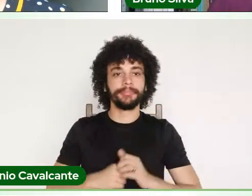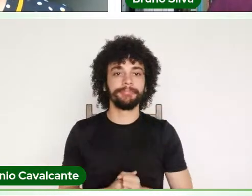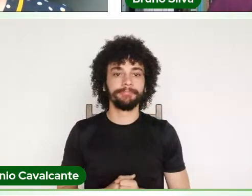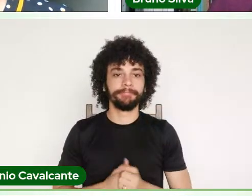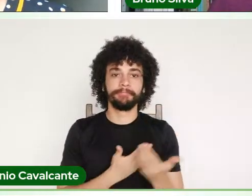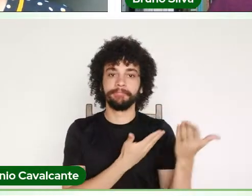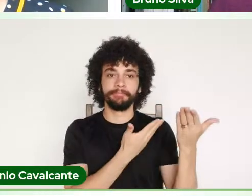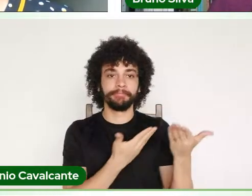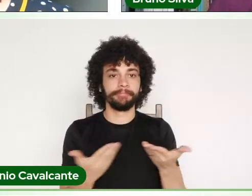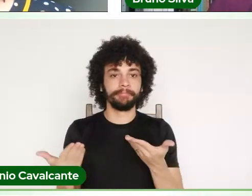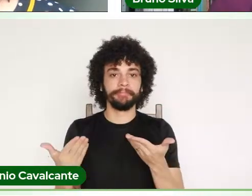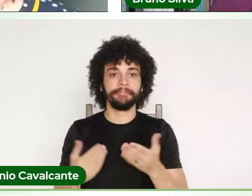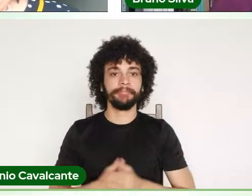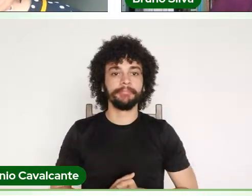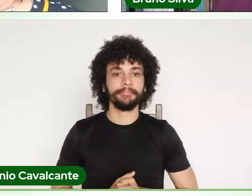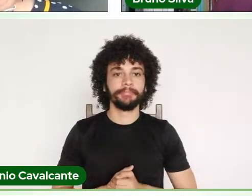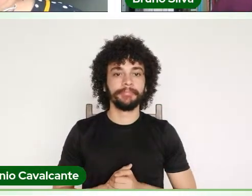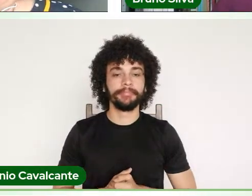professora.